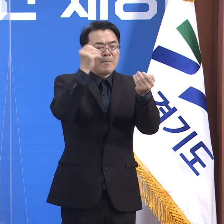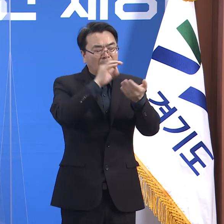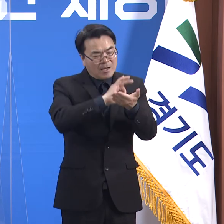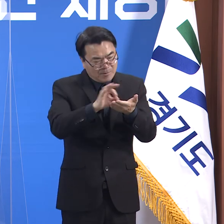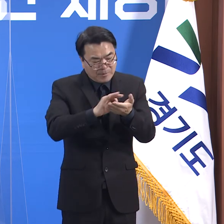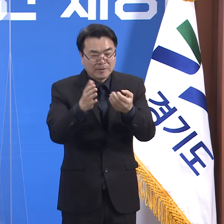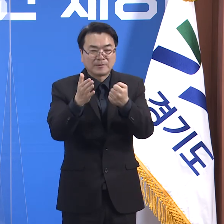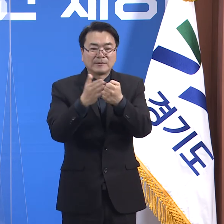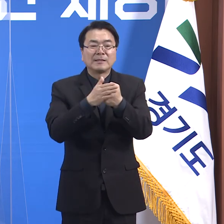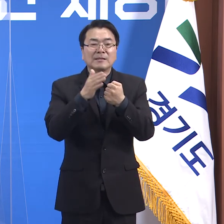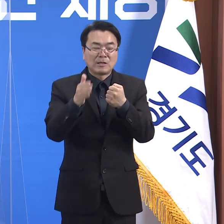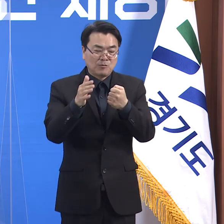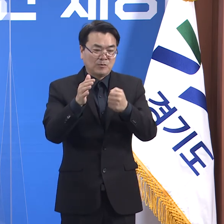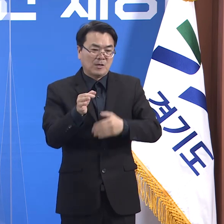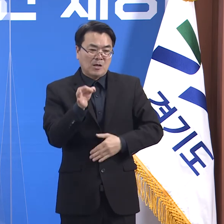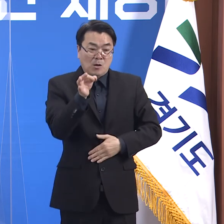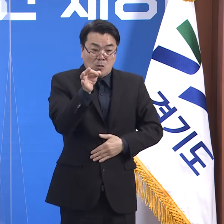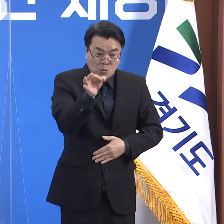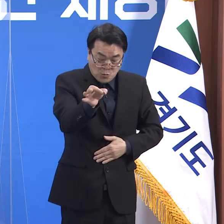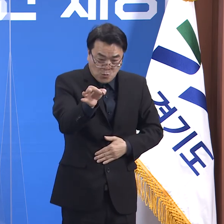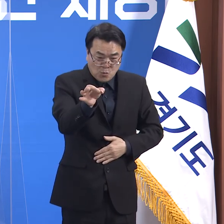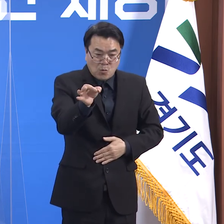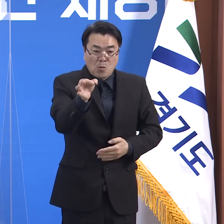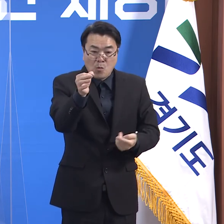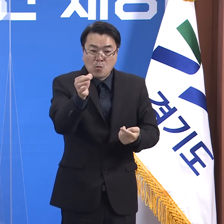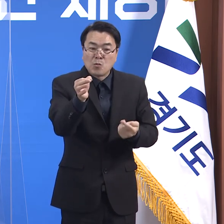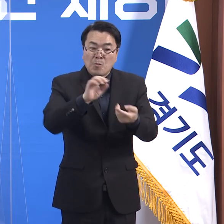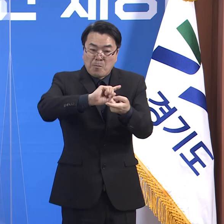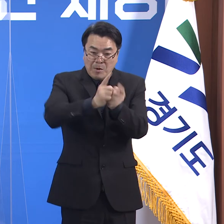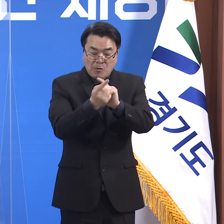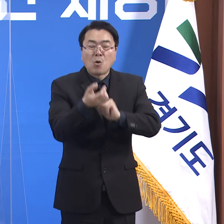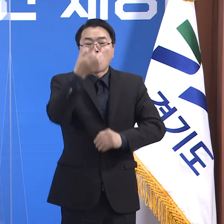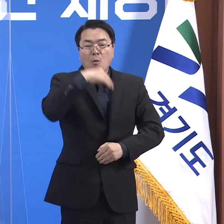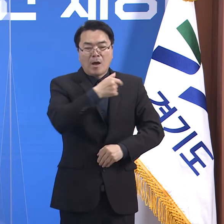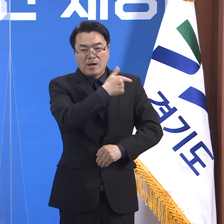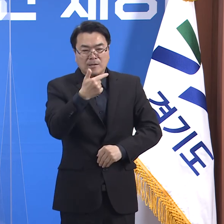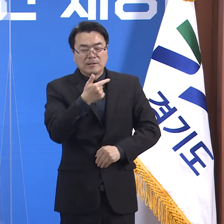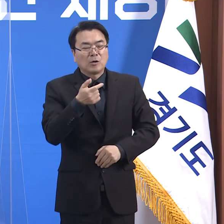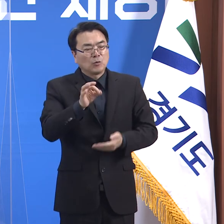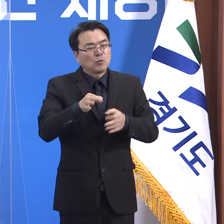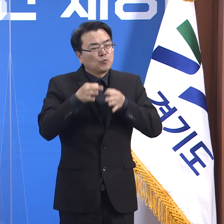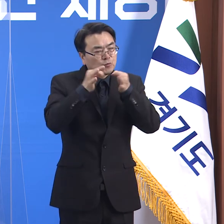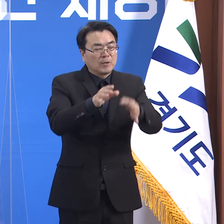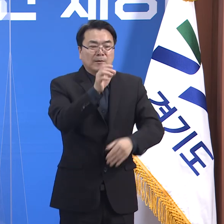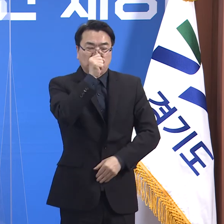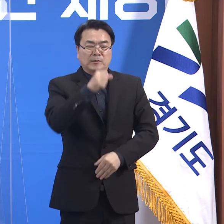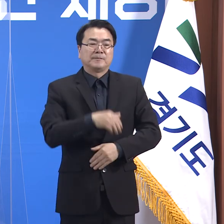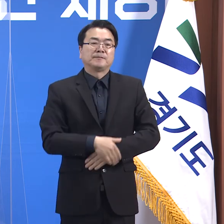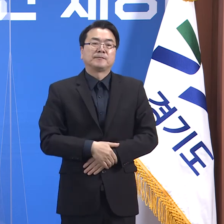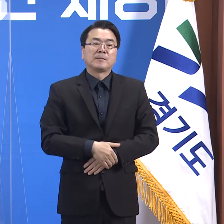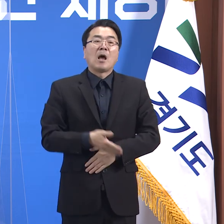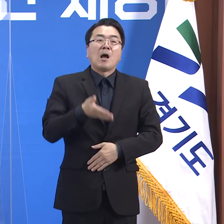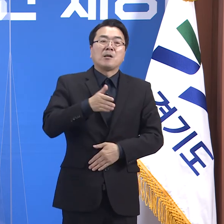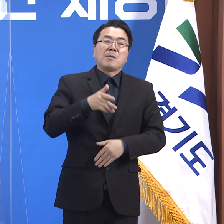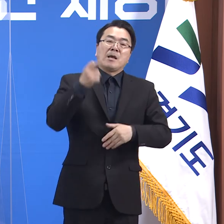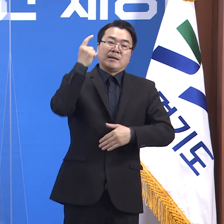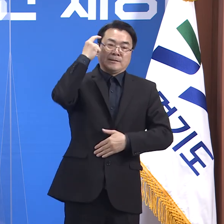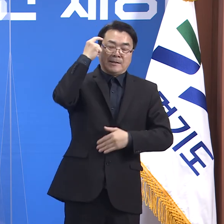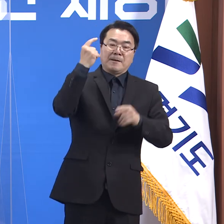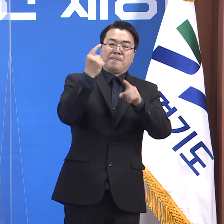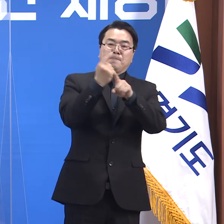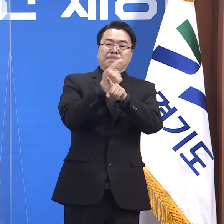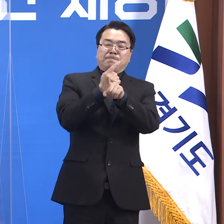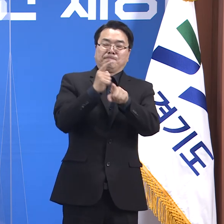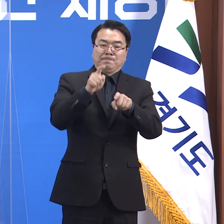확실한 분야에만 집중하는 것이 맞습니다. 하지만 인식 개선과 실천 강화는 어디에서도